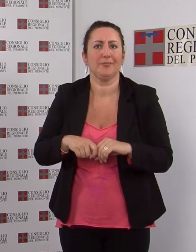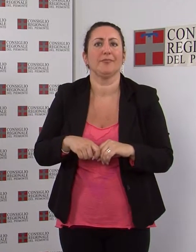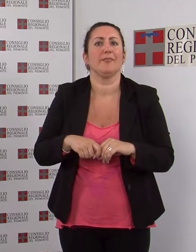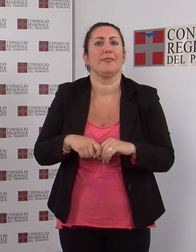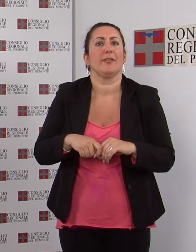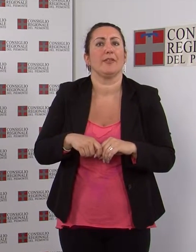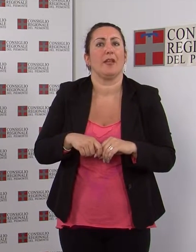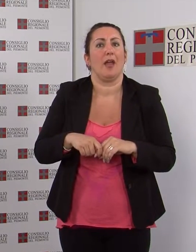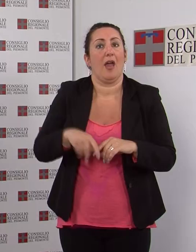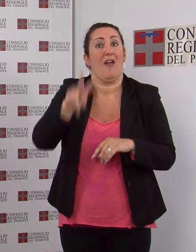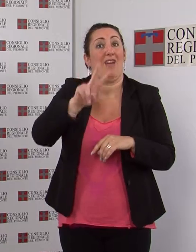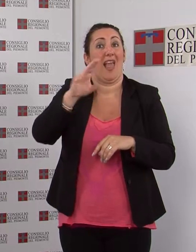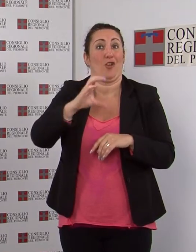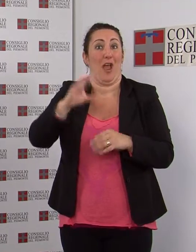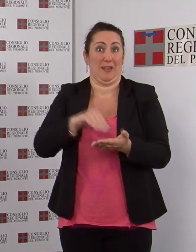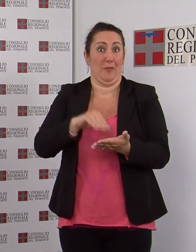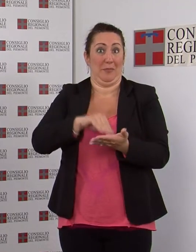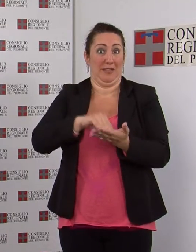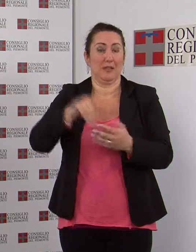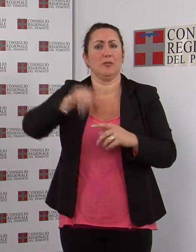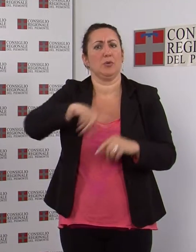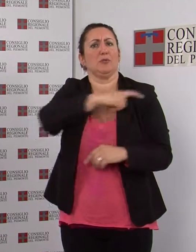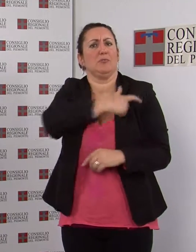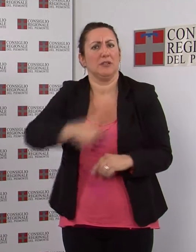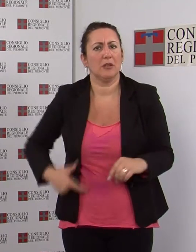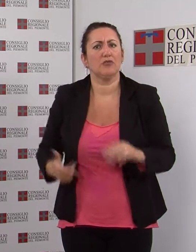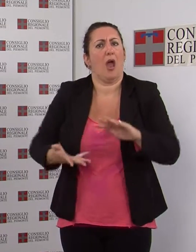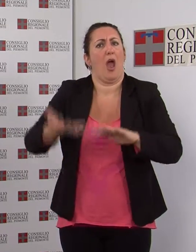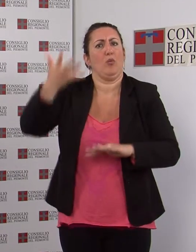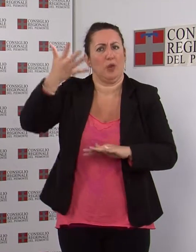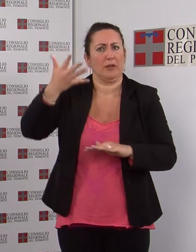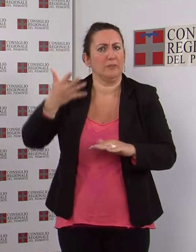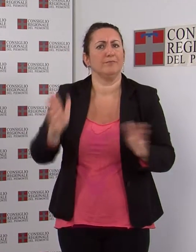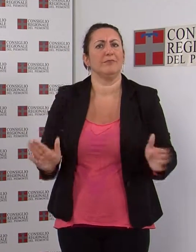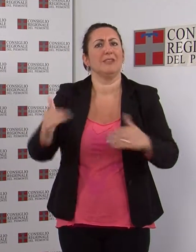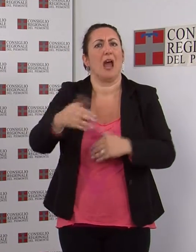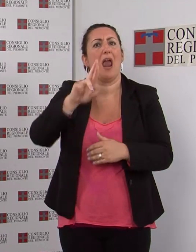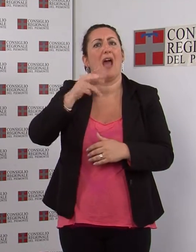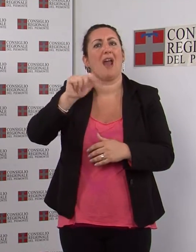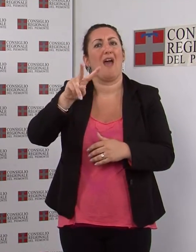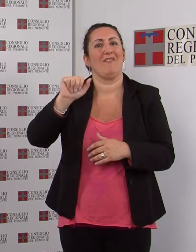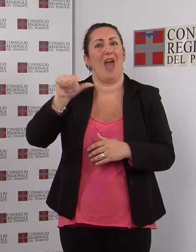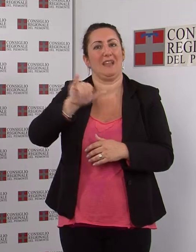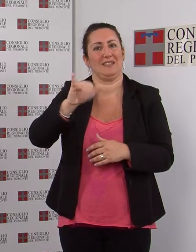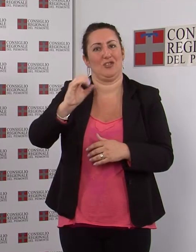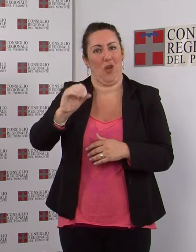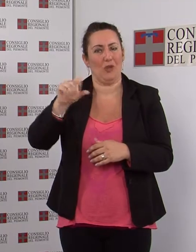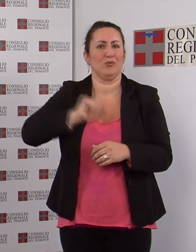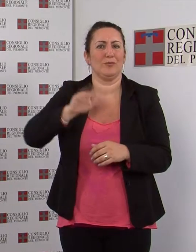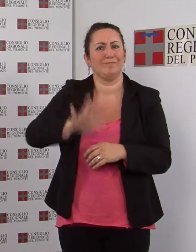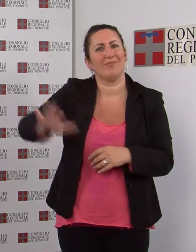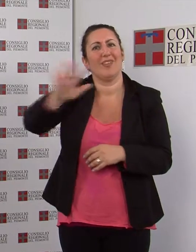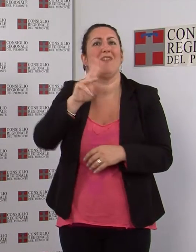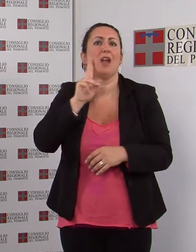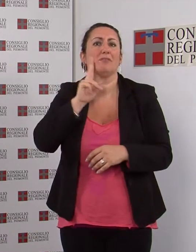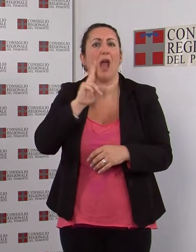del Consiglio regionale, Valerio Cattaneo, e di numerosi sindaci e autorità, è stato presentato nella sala Ravasio della provincia del Verbano, Cusi-Ossola, il